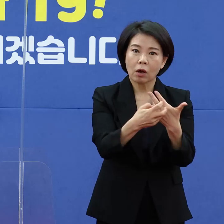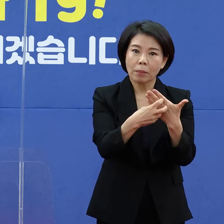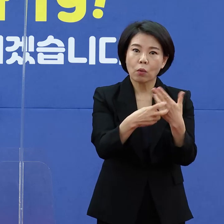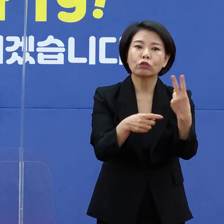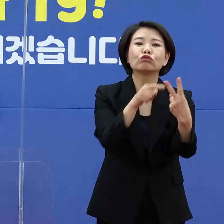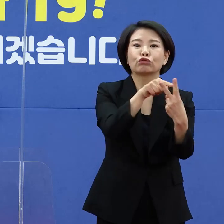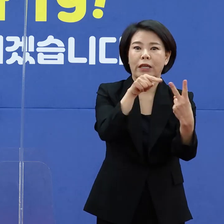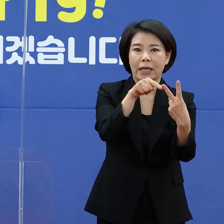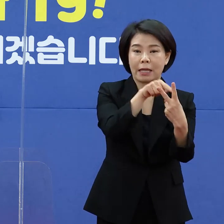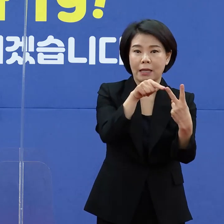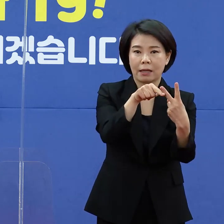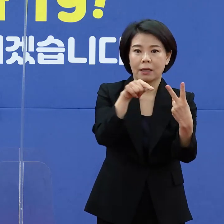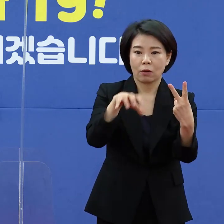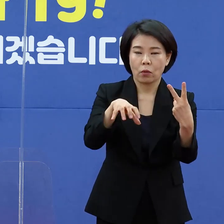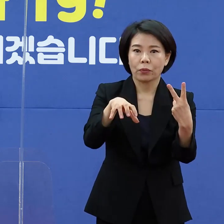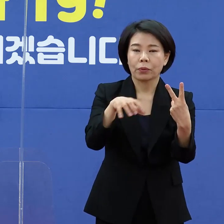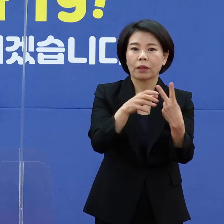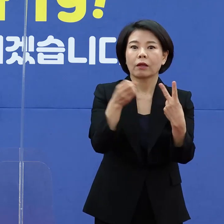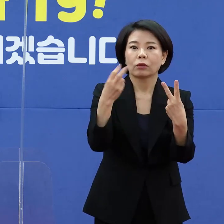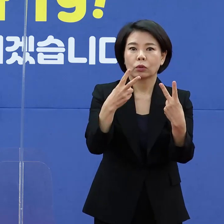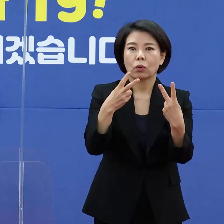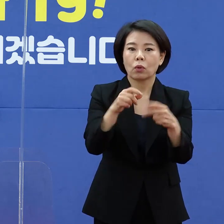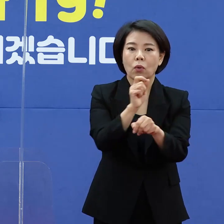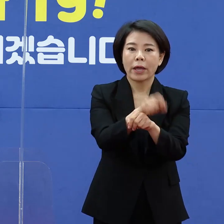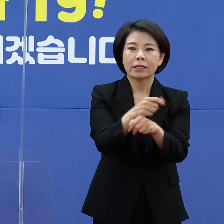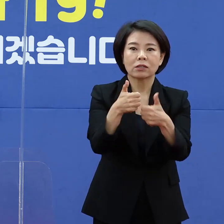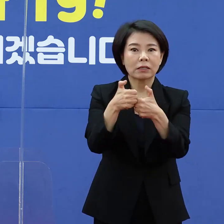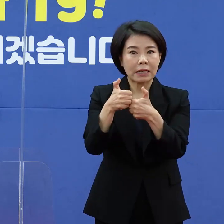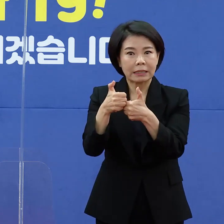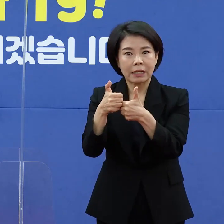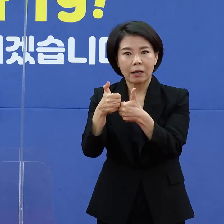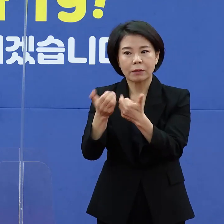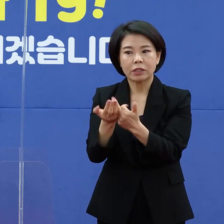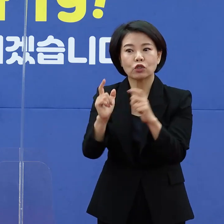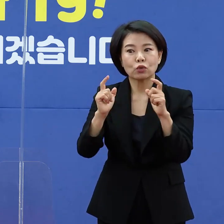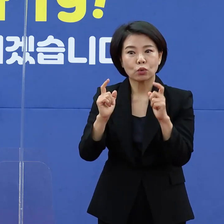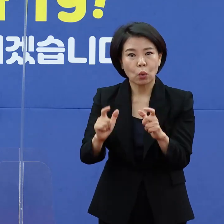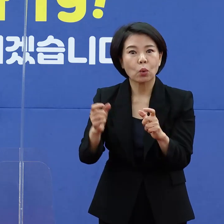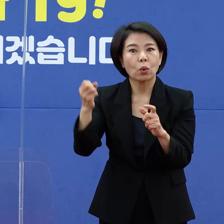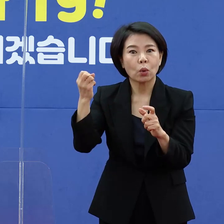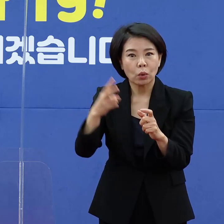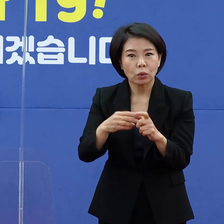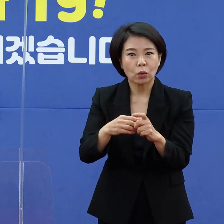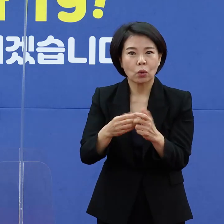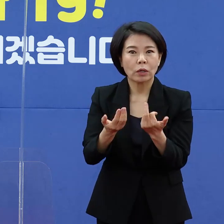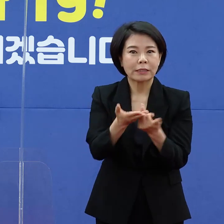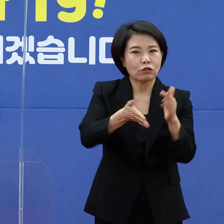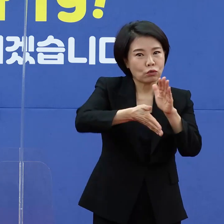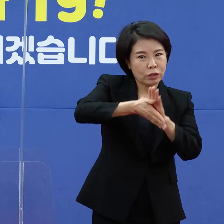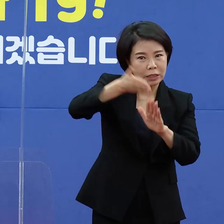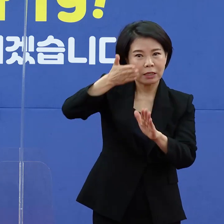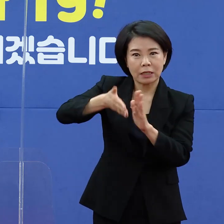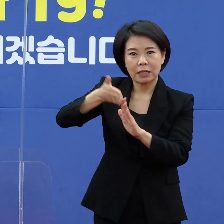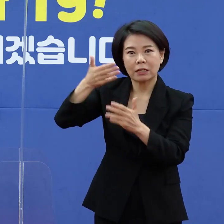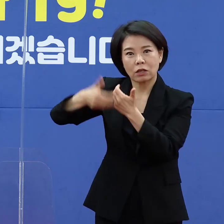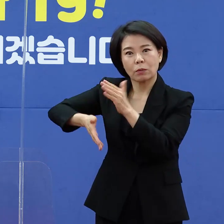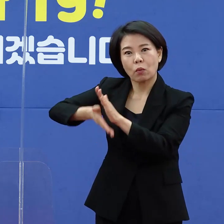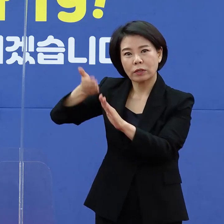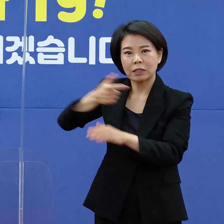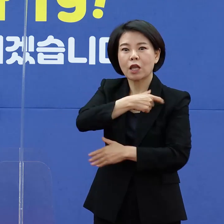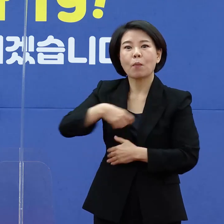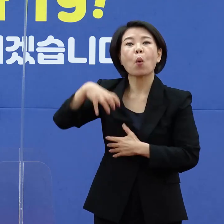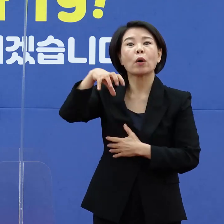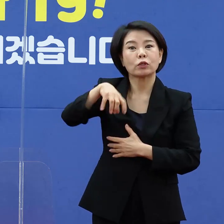2개소고 그리고 저희 행정상담으로는 우리 도와 양행정시 보건소가 수행을 하게 됩니다.